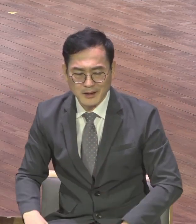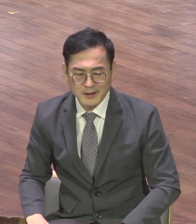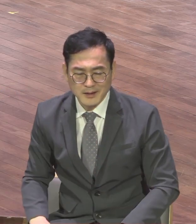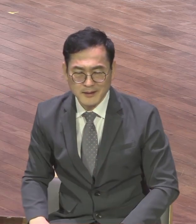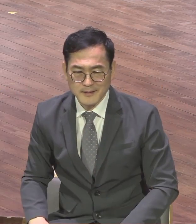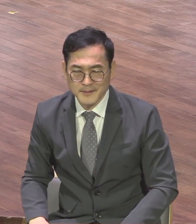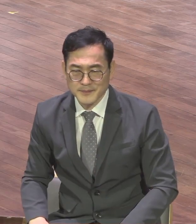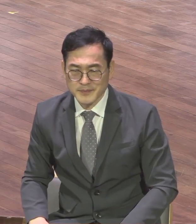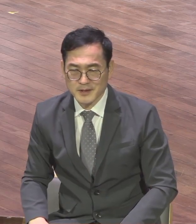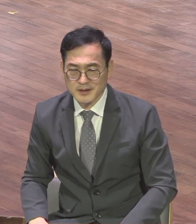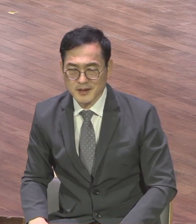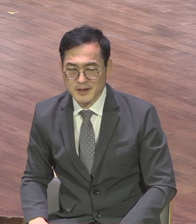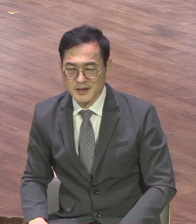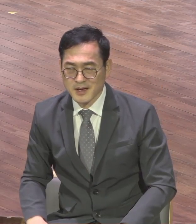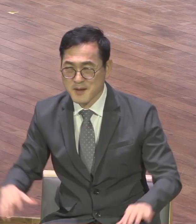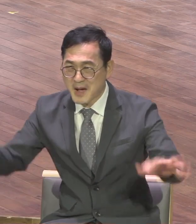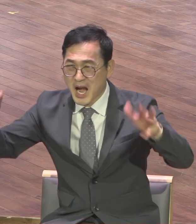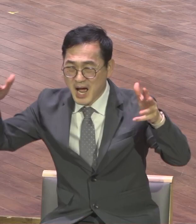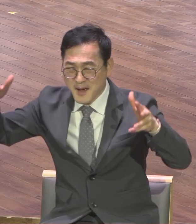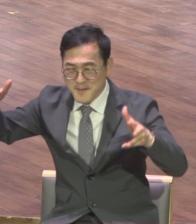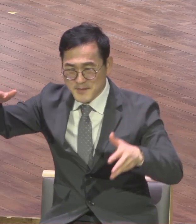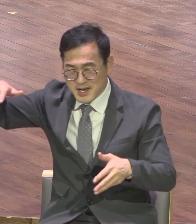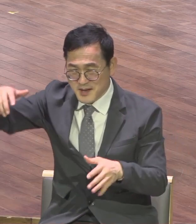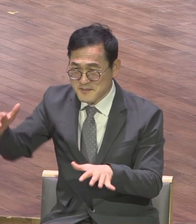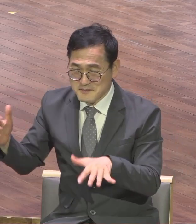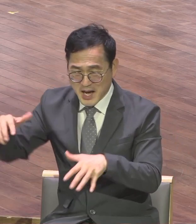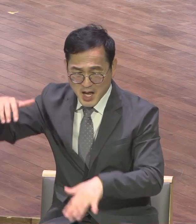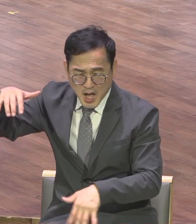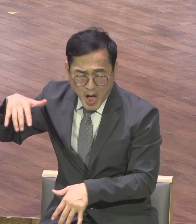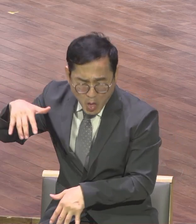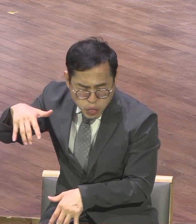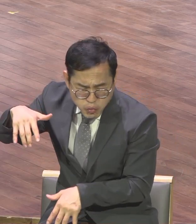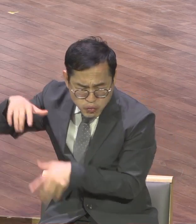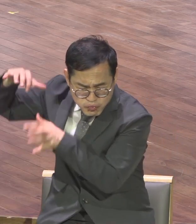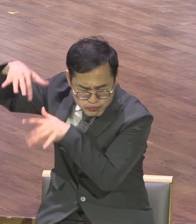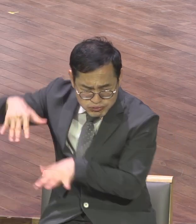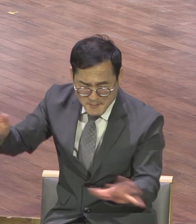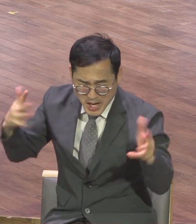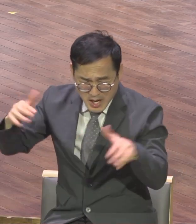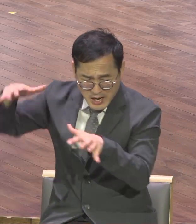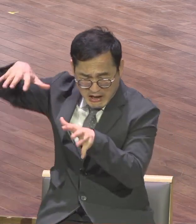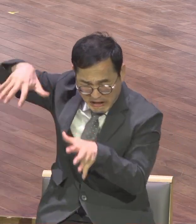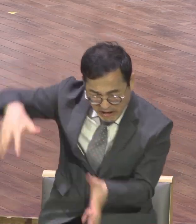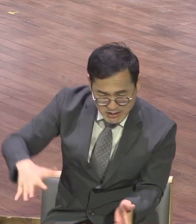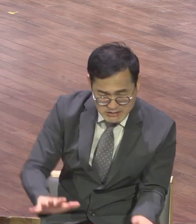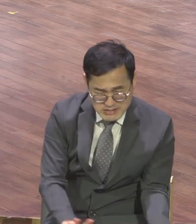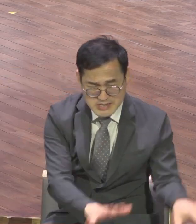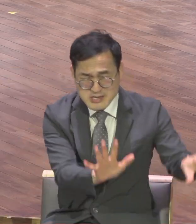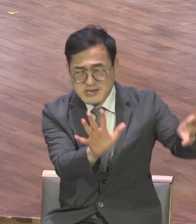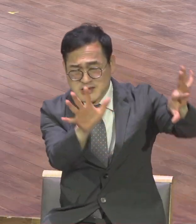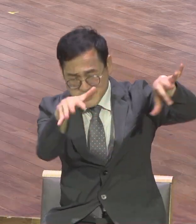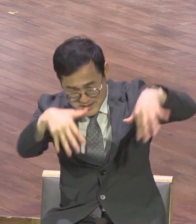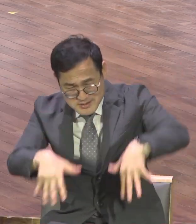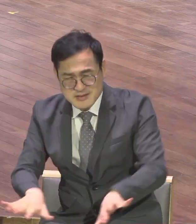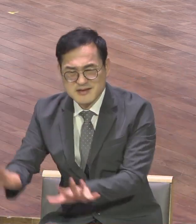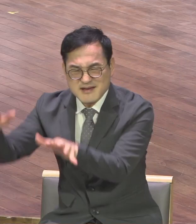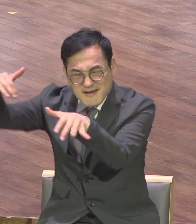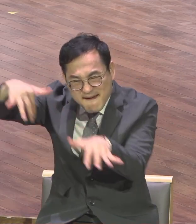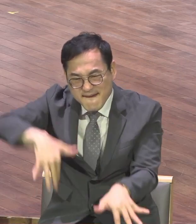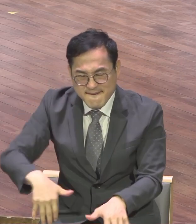삼켜버릴만한 미친 바람이에요 보면 20절에 보면 여러 날 동안 해도 별도 보이지